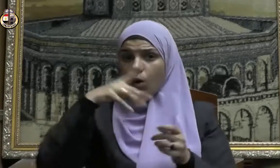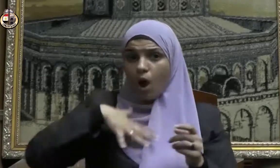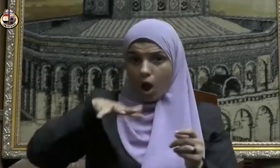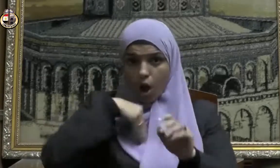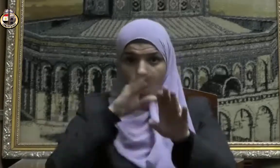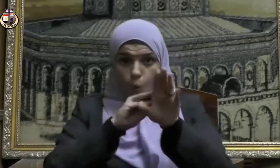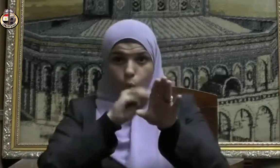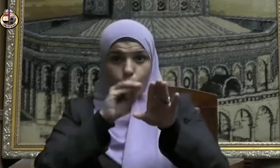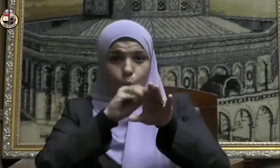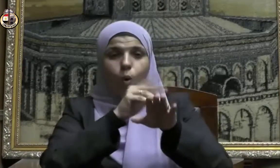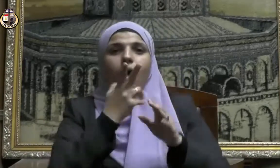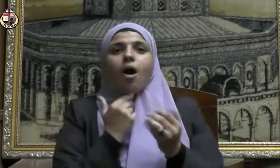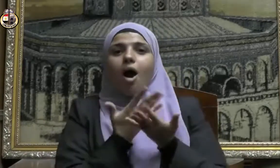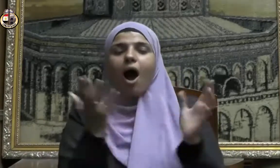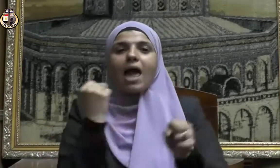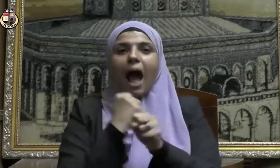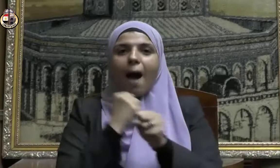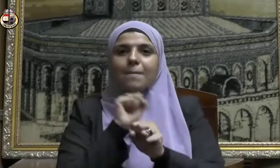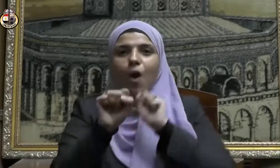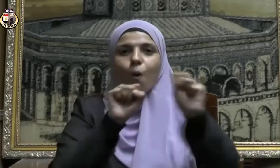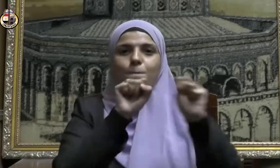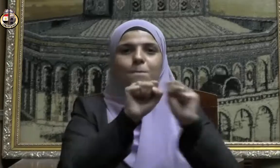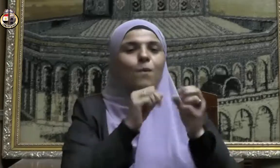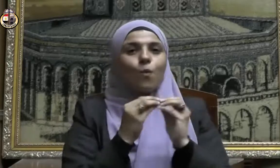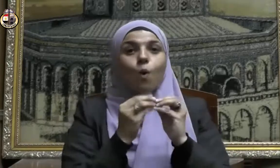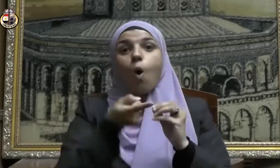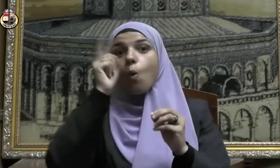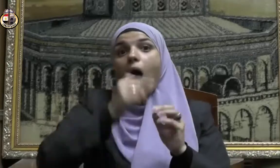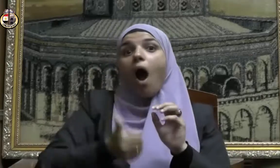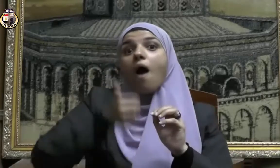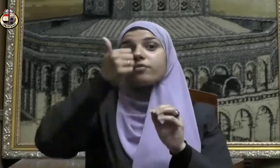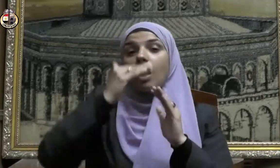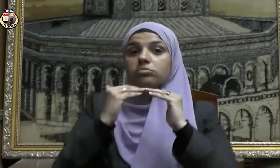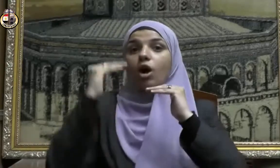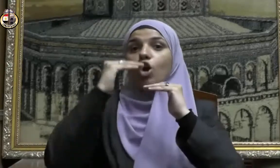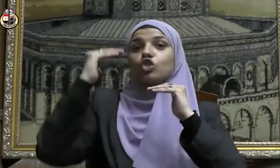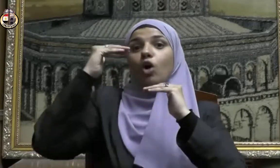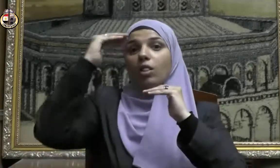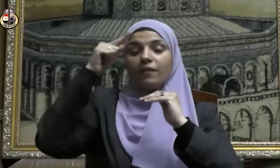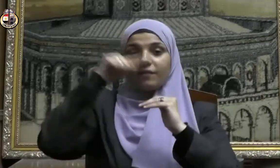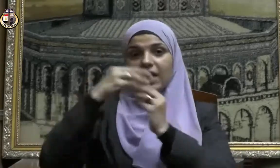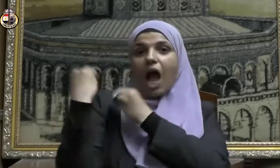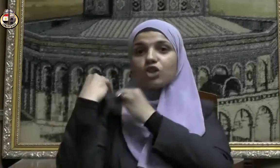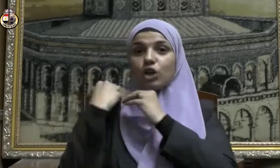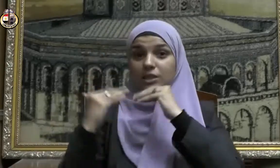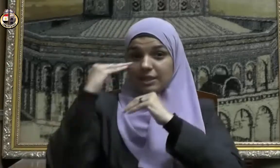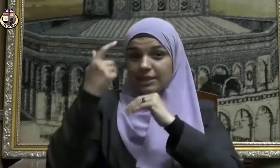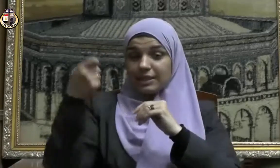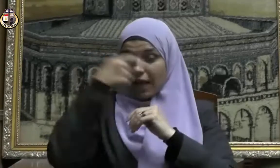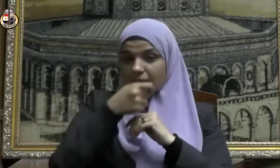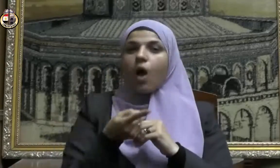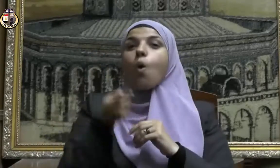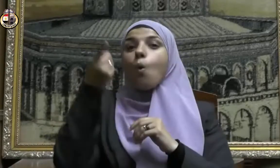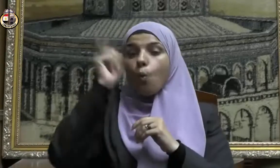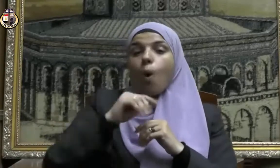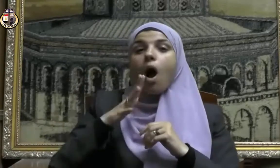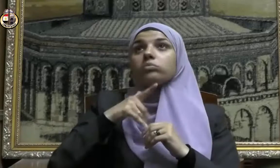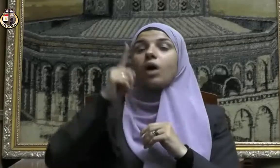أخبركم بخير أعمالكم وأرفعها في درجاتكم وأزكاها عند